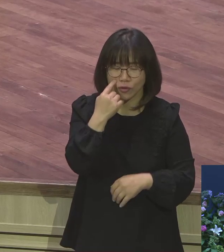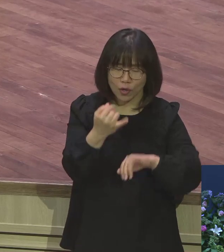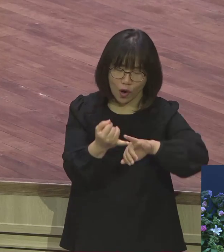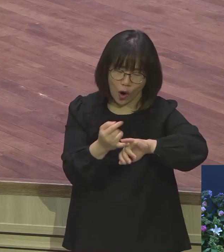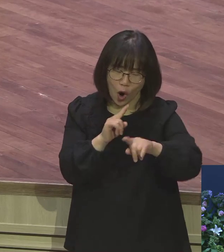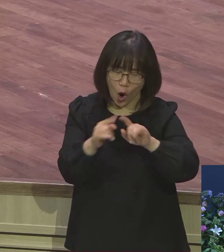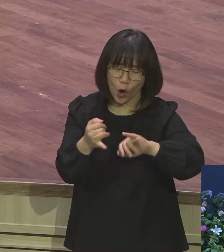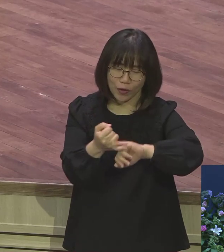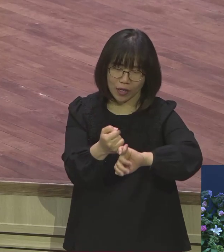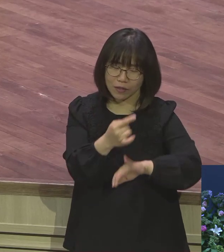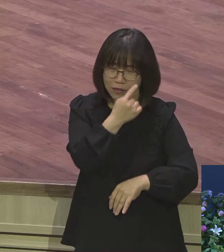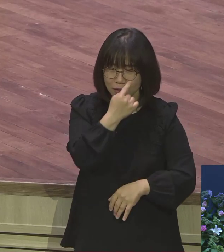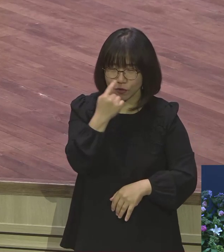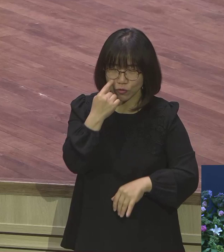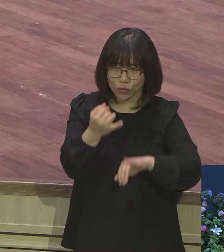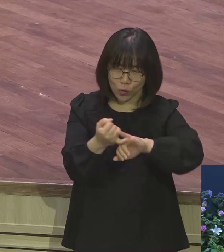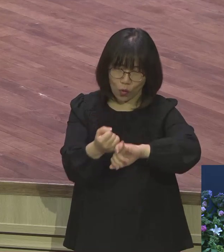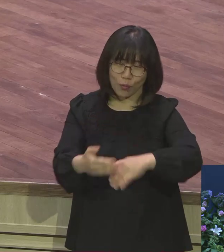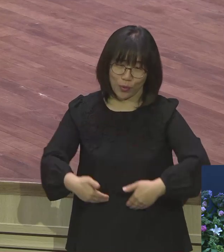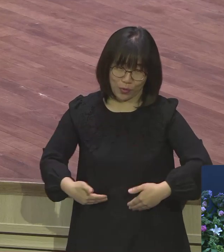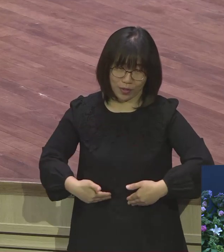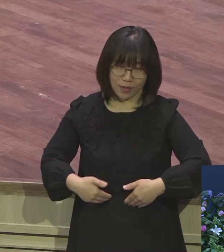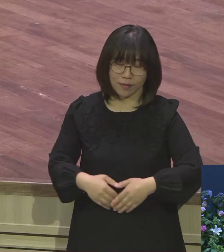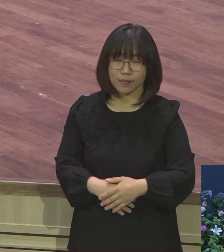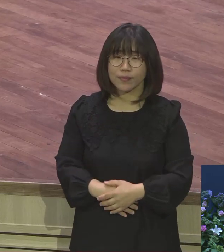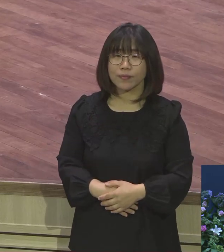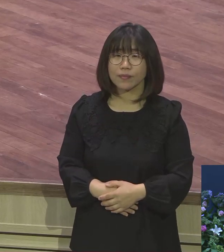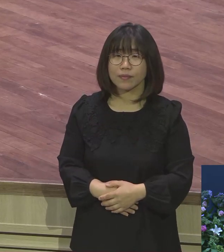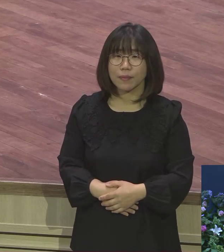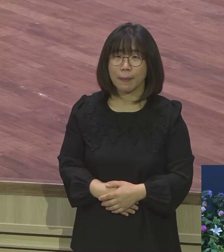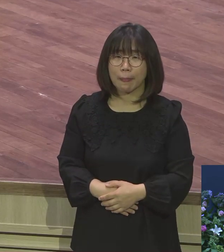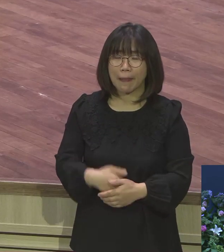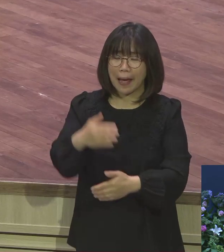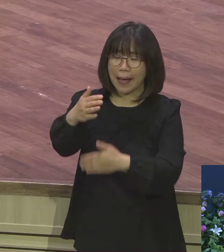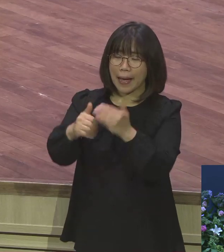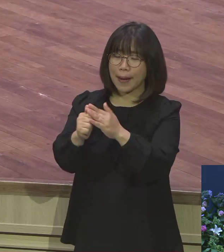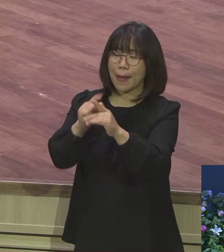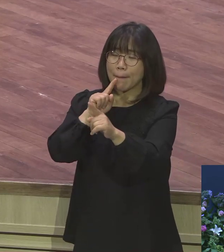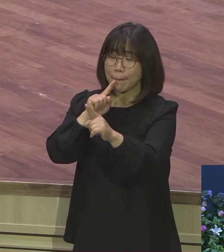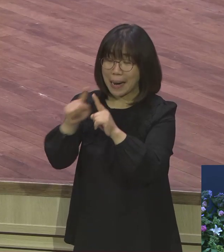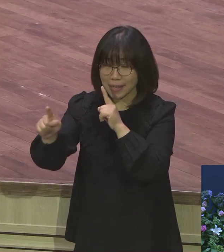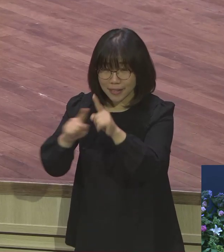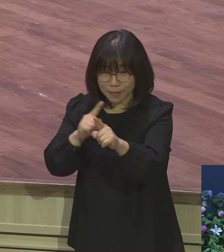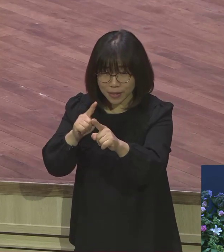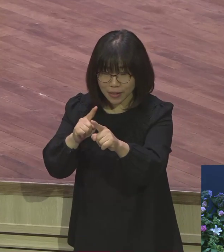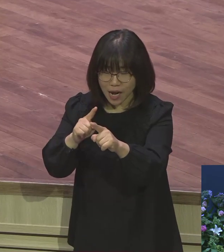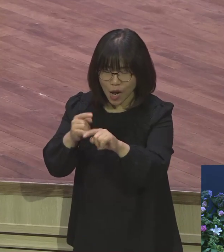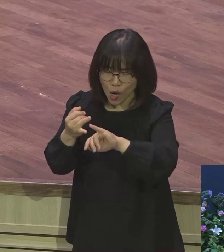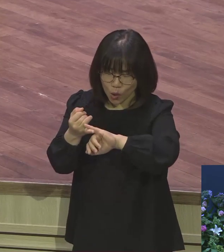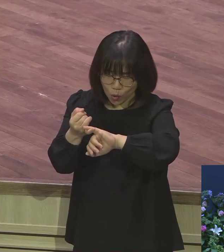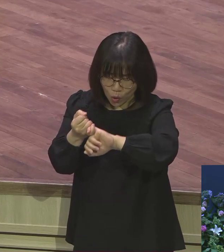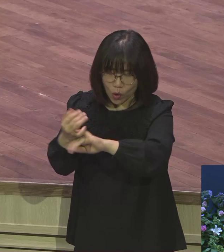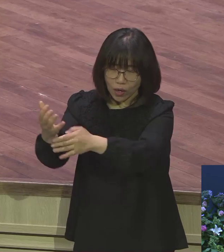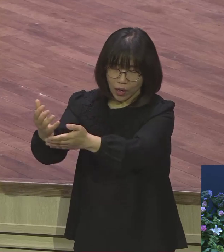시각이 언약적 시각을 가지세요 말씀을 언약적 적용하고 삶 속에 그래서 하나님이